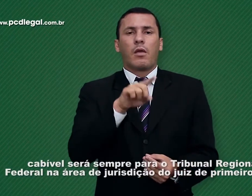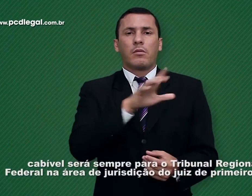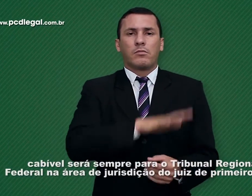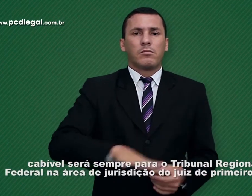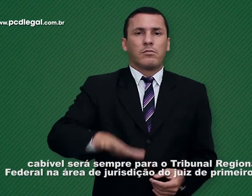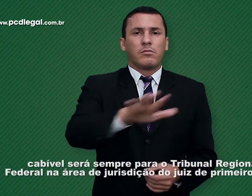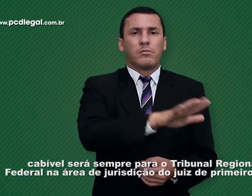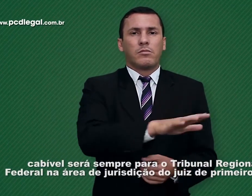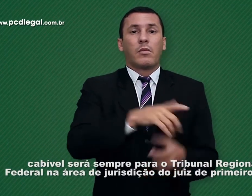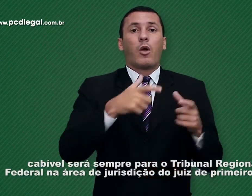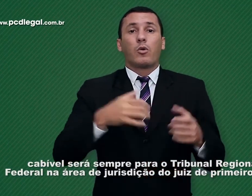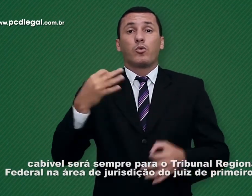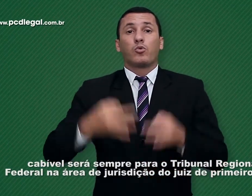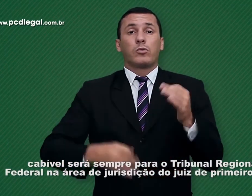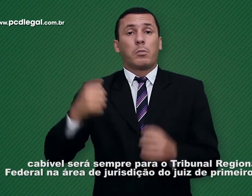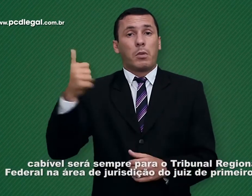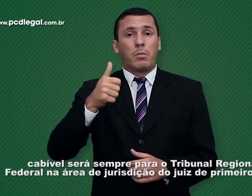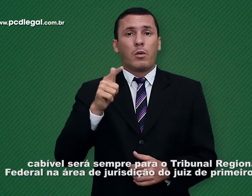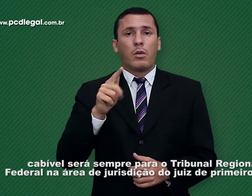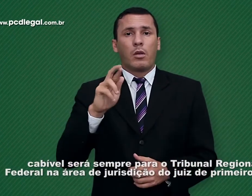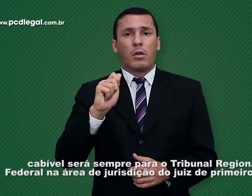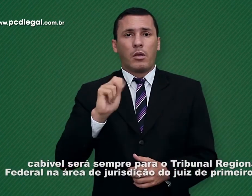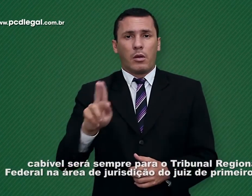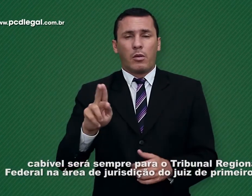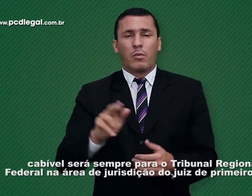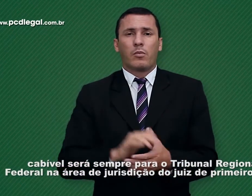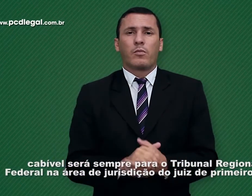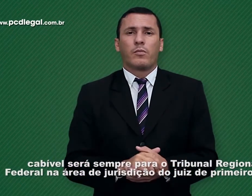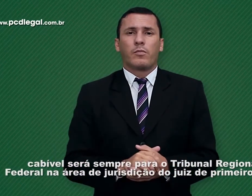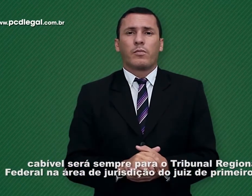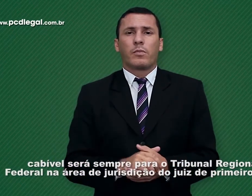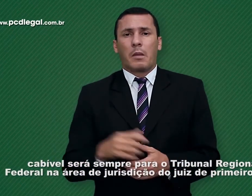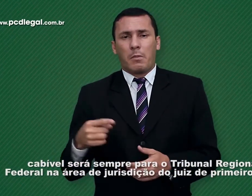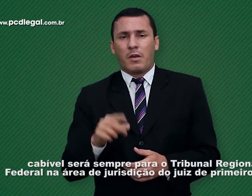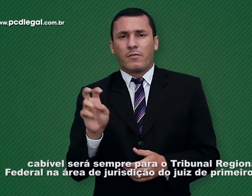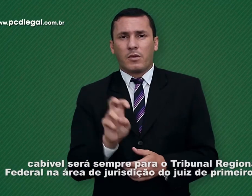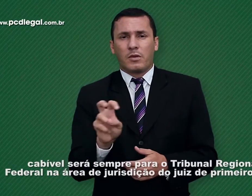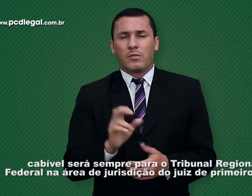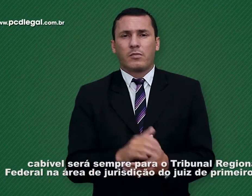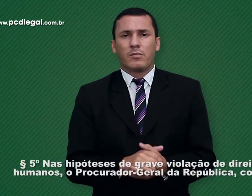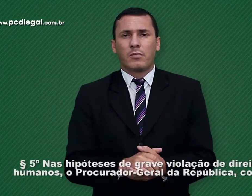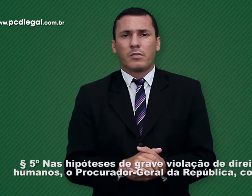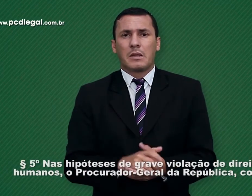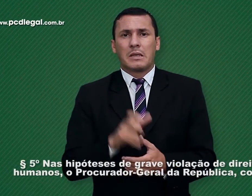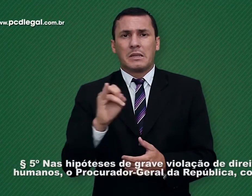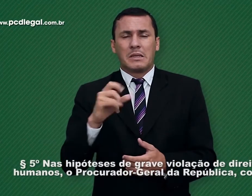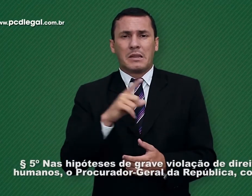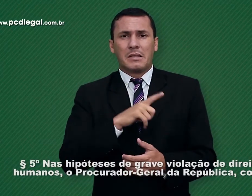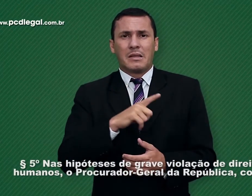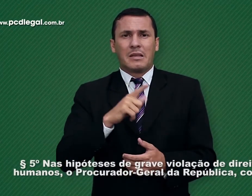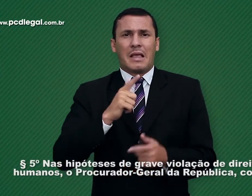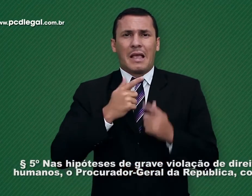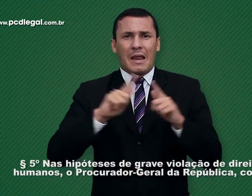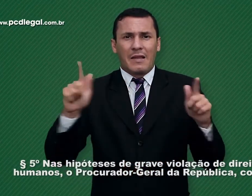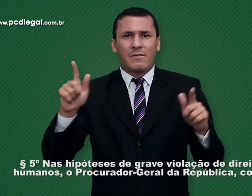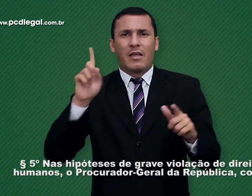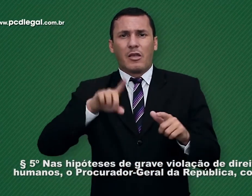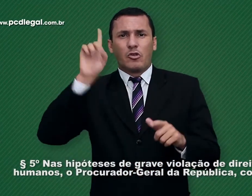Federal na área de jurisdição do juiz de primeiro grau. Parágrafo 5º. Nas hipóteses de